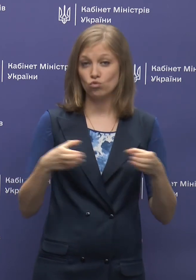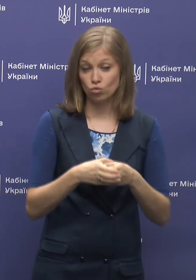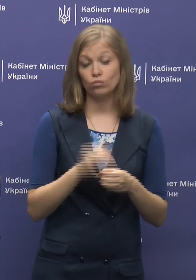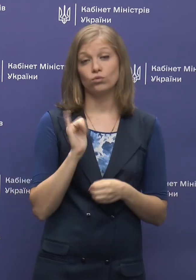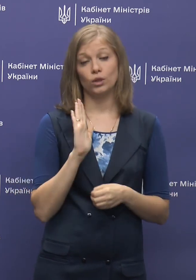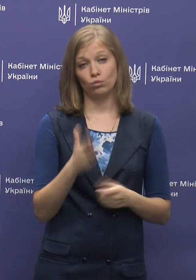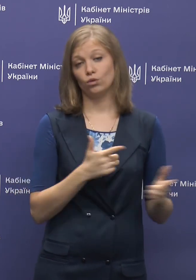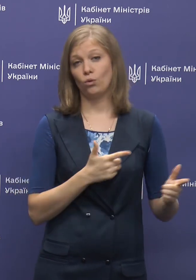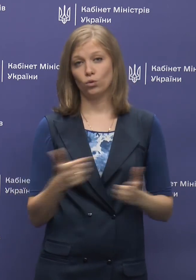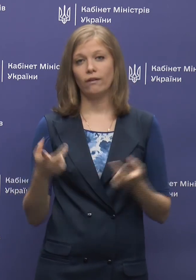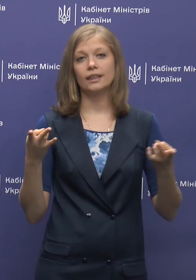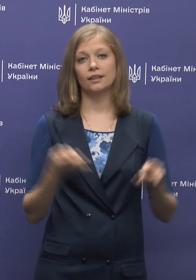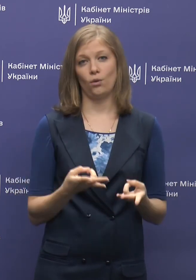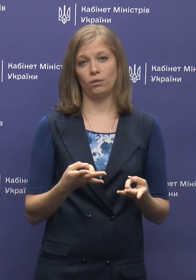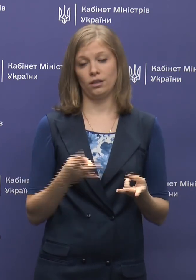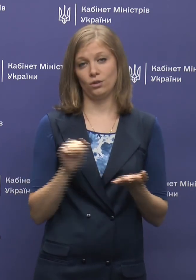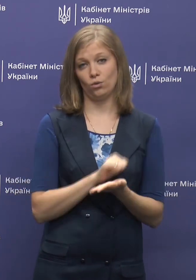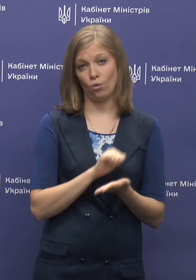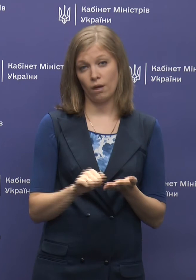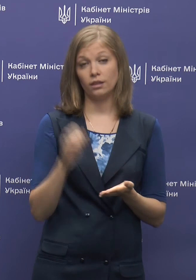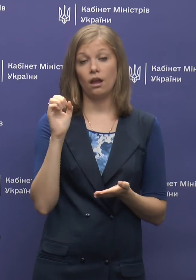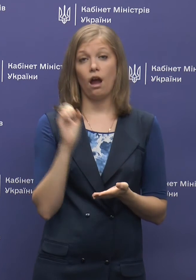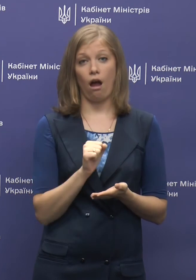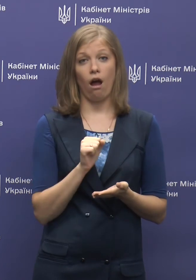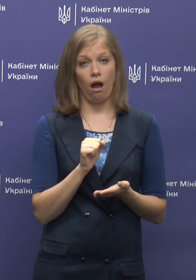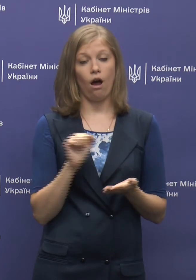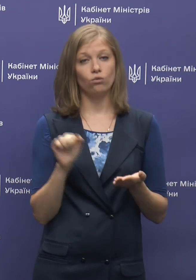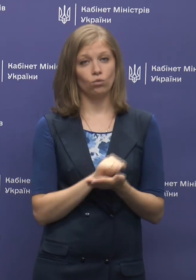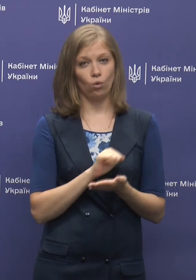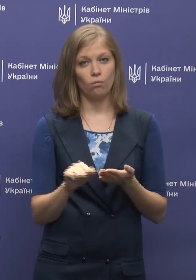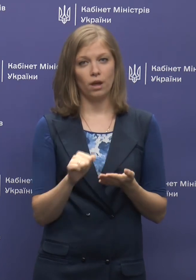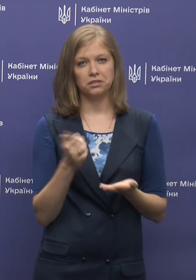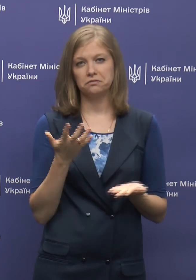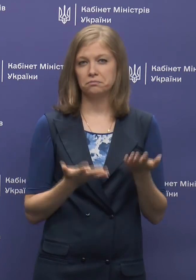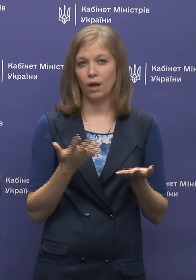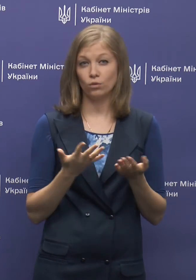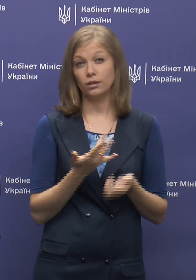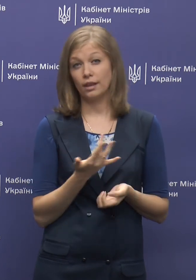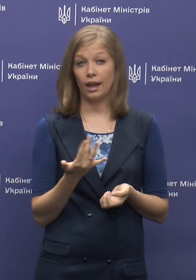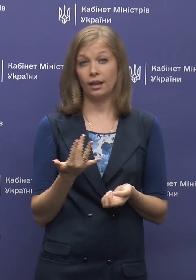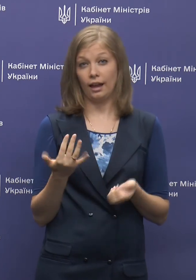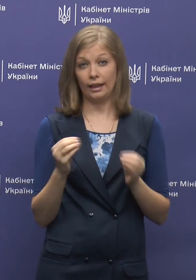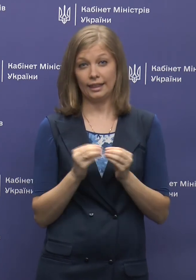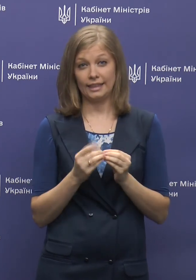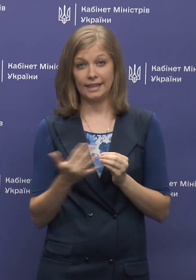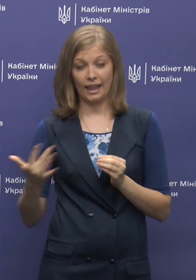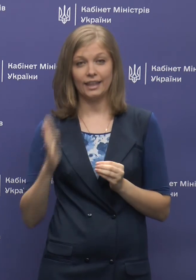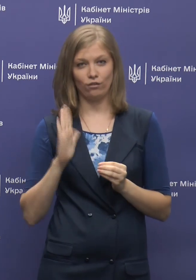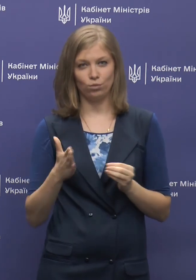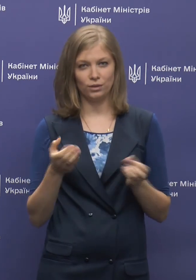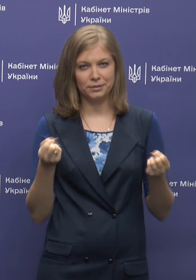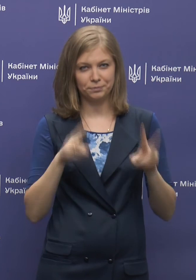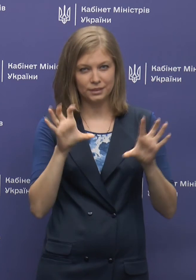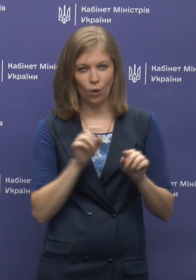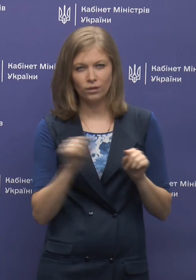будемо готувати необхідні документи, а їх декілька, напевно, думаю, що декілька десятків буде підзаконних